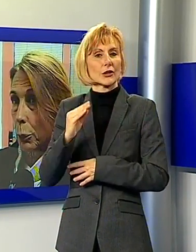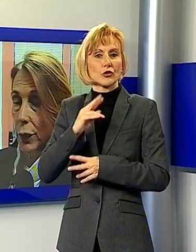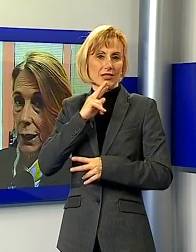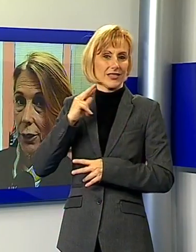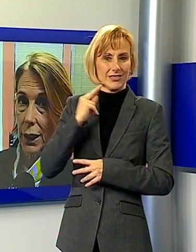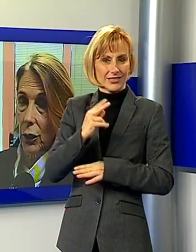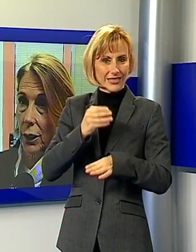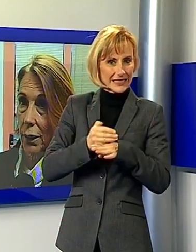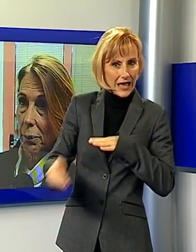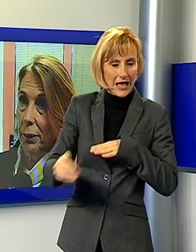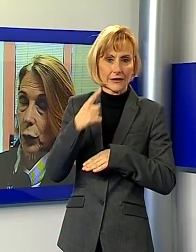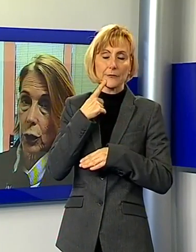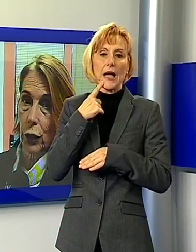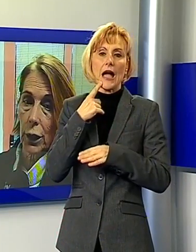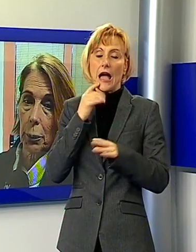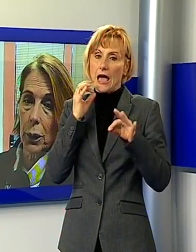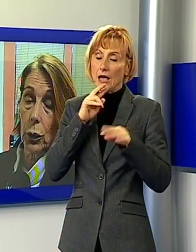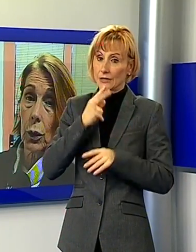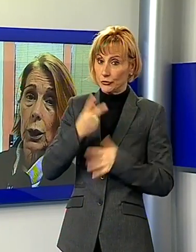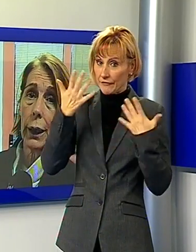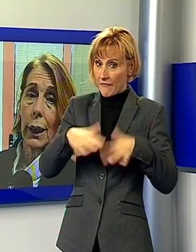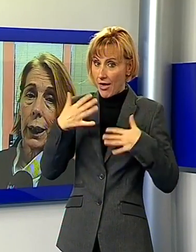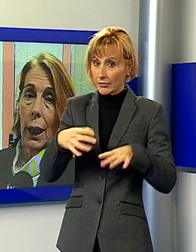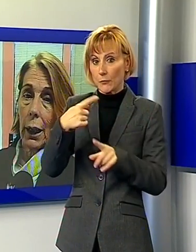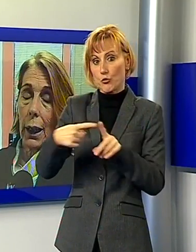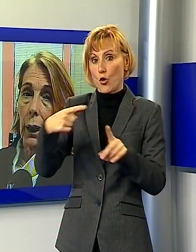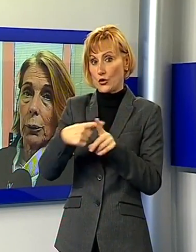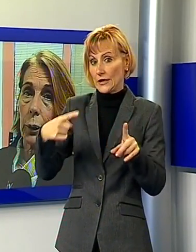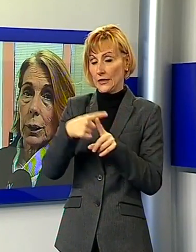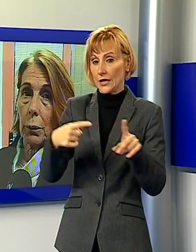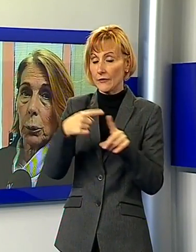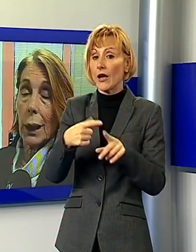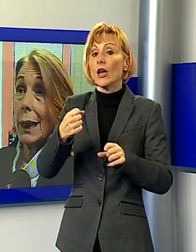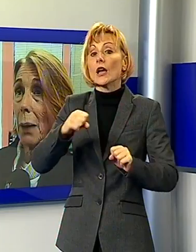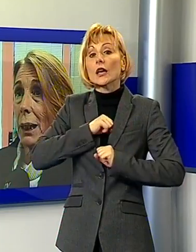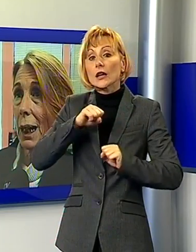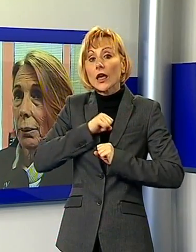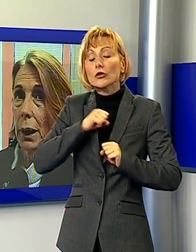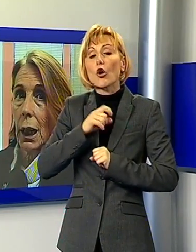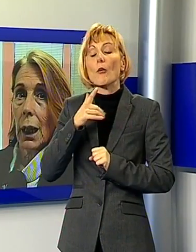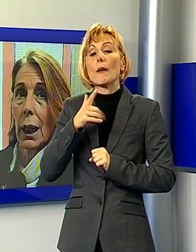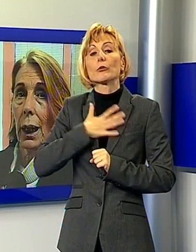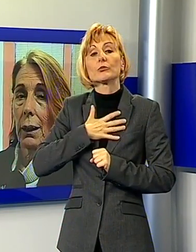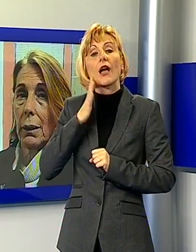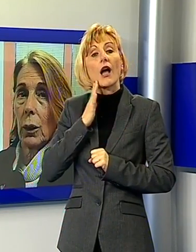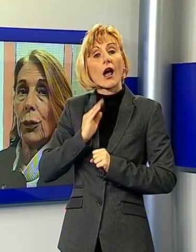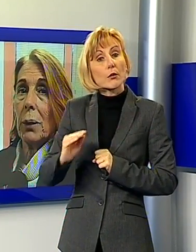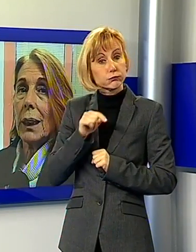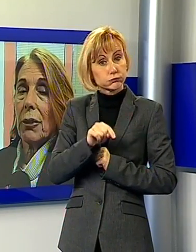positiva e credo che è soddisfacente per loro. È una dinamica. Ovviamente le